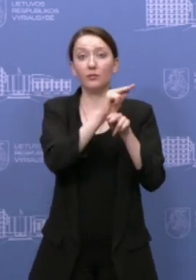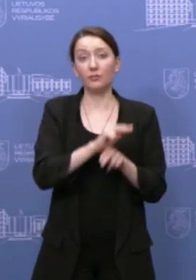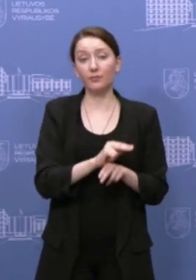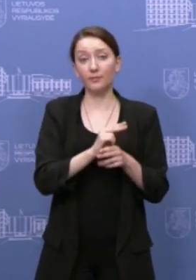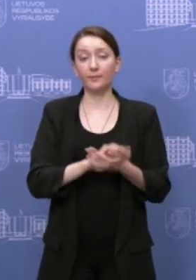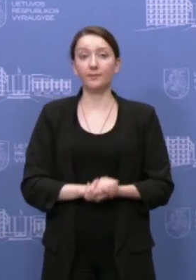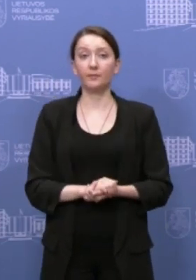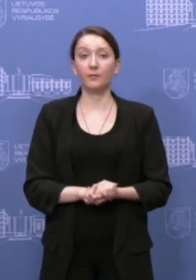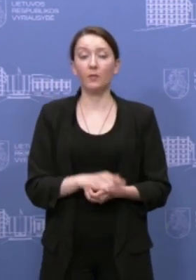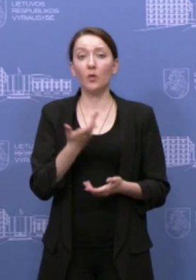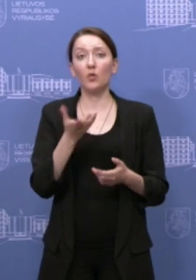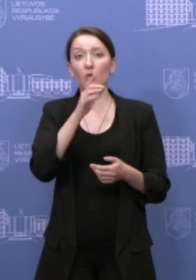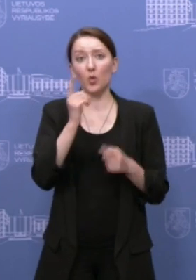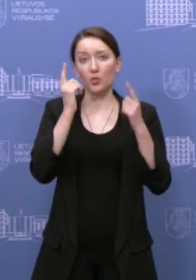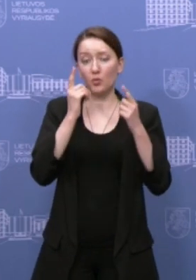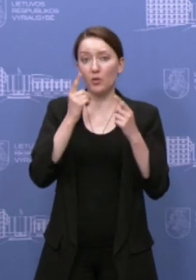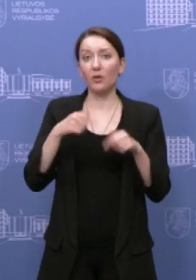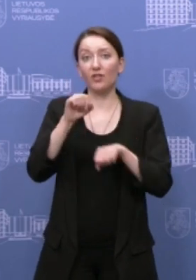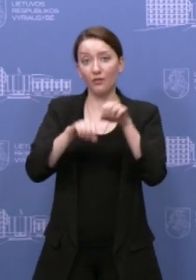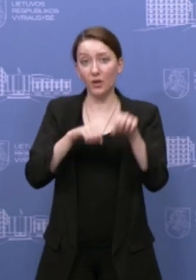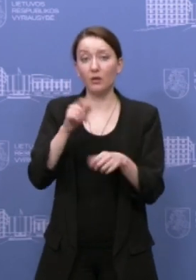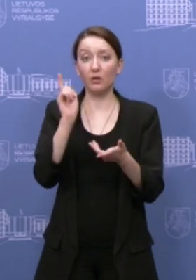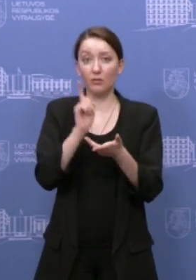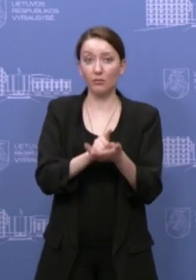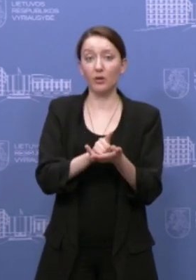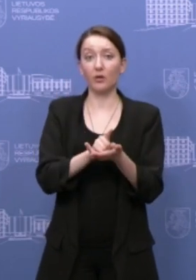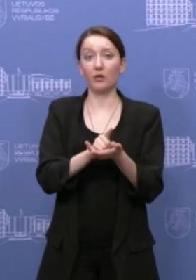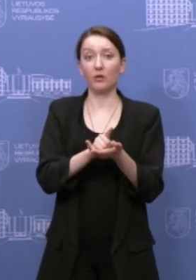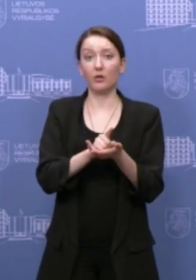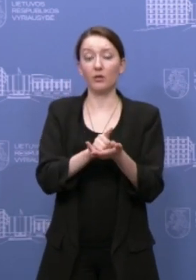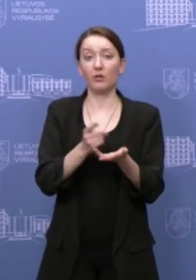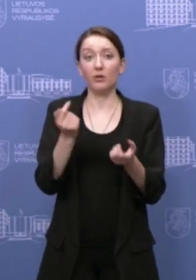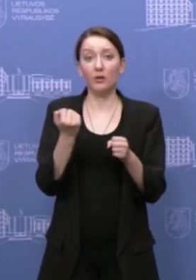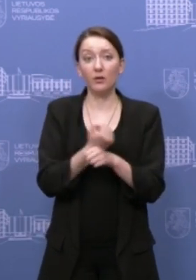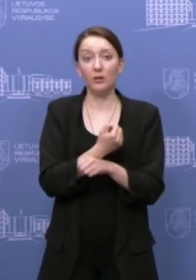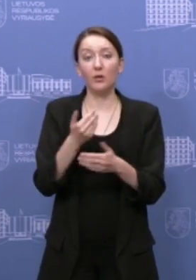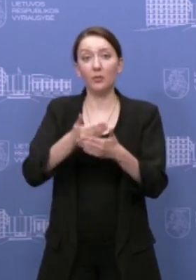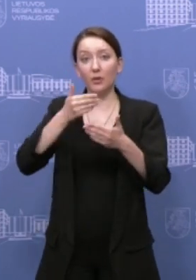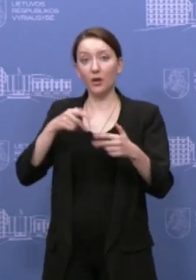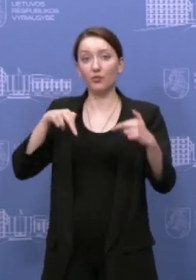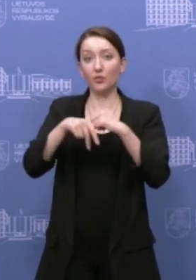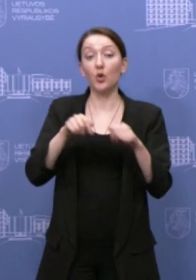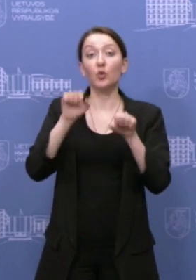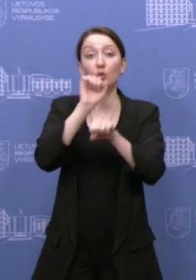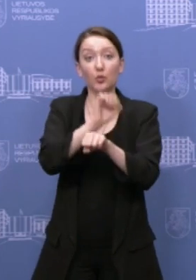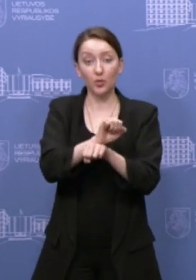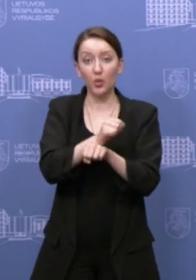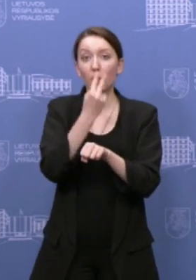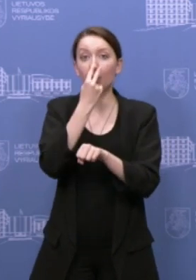reglamentavimas turėtų įnešti daugiau saugumo. Tai yra dvirtininkai privalėtų, bet kokiu atveju prieš pešiųjų perėjas sustoti.